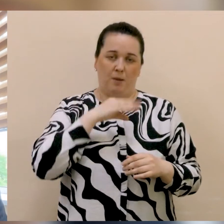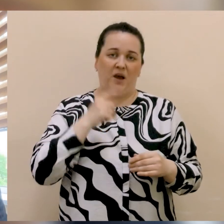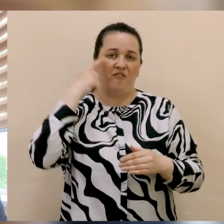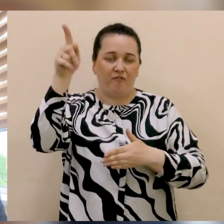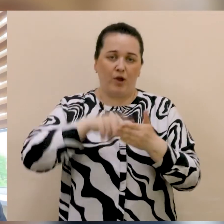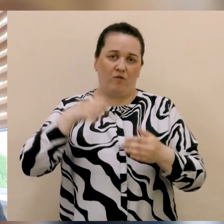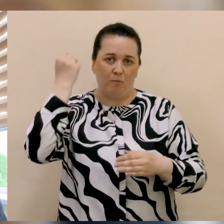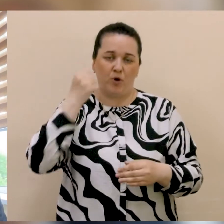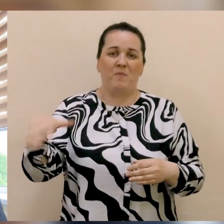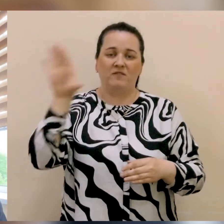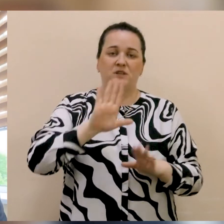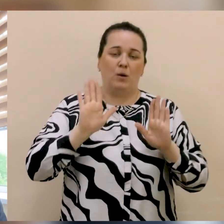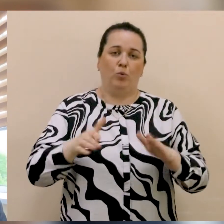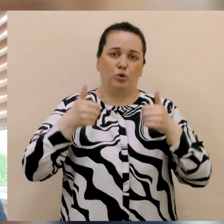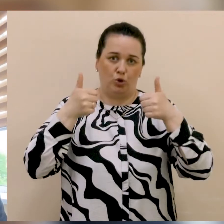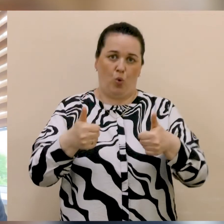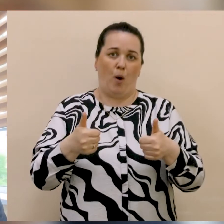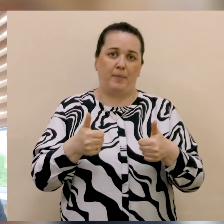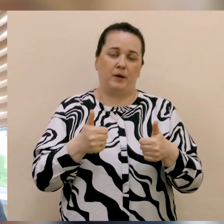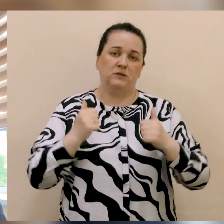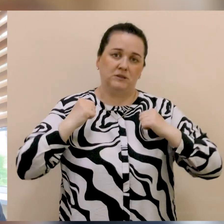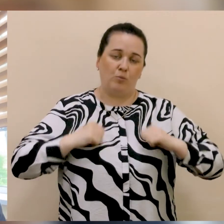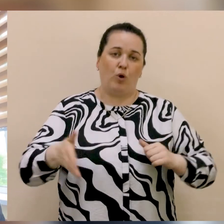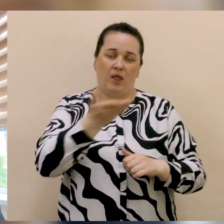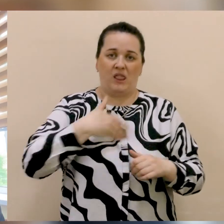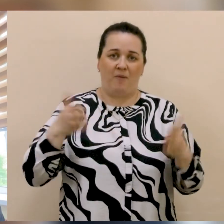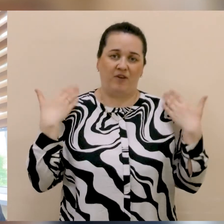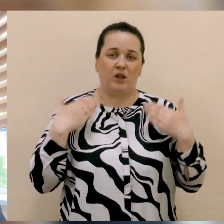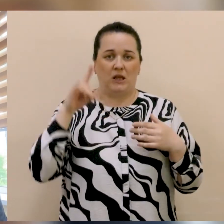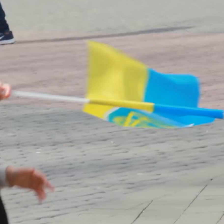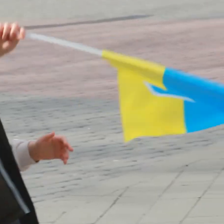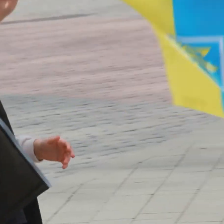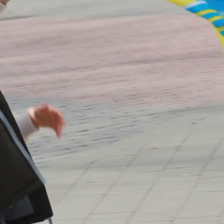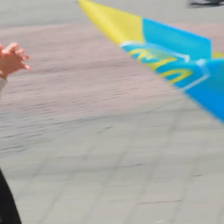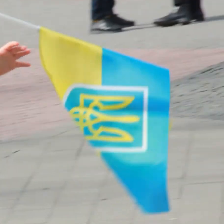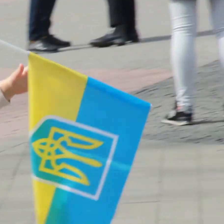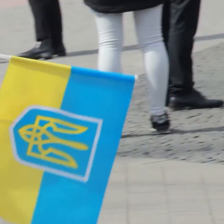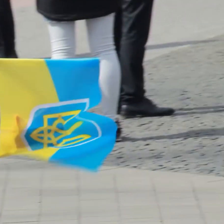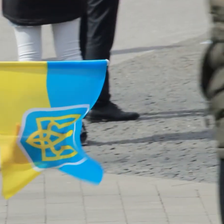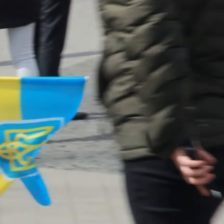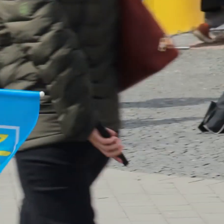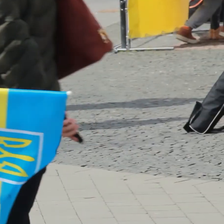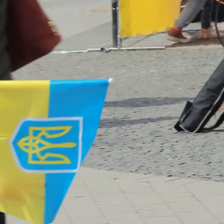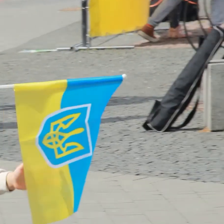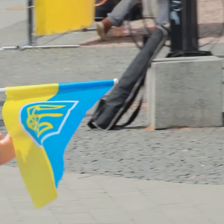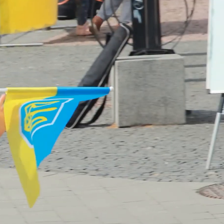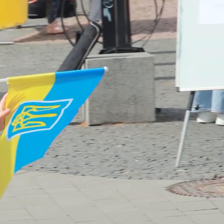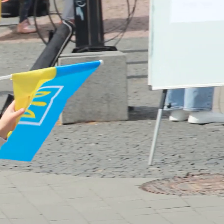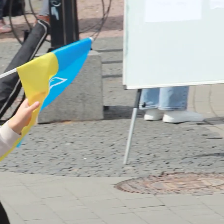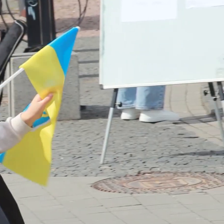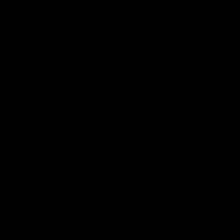віримо перемогу, все буде добре, спокійних нам вихідних, слава Україні! Мар'яна Джерч, Катерина Галух, телерадіокомпанія